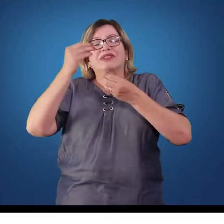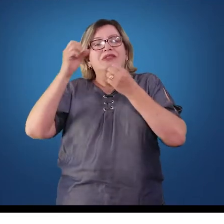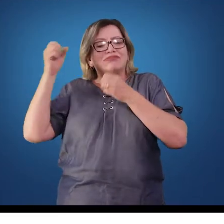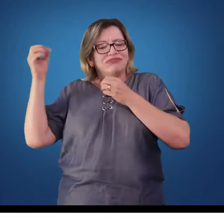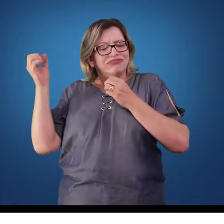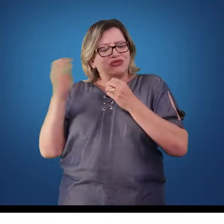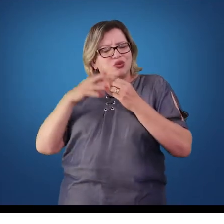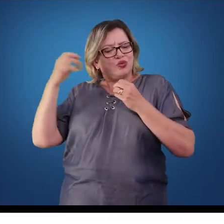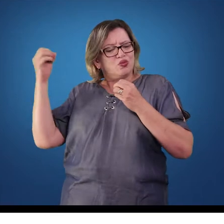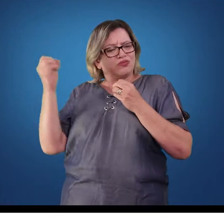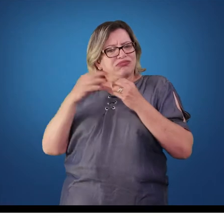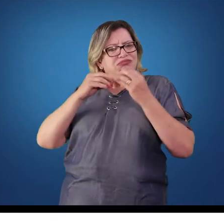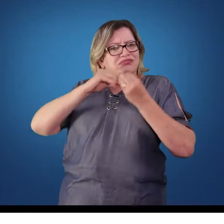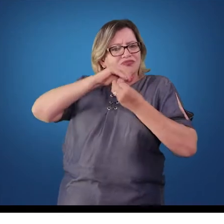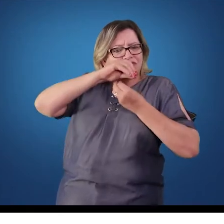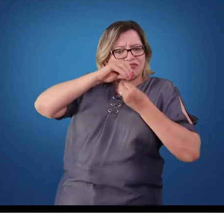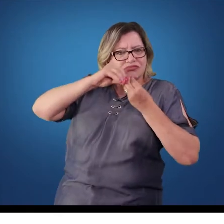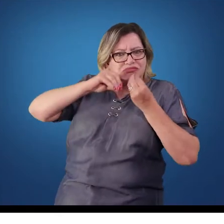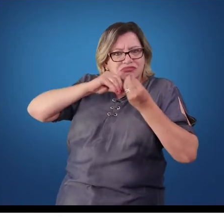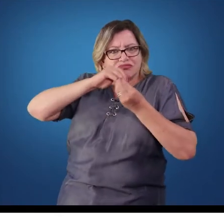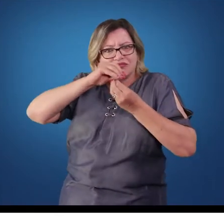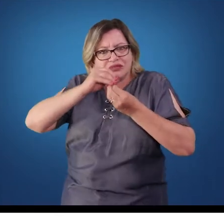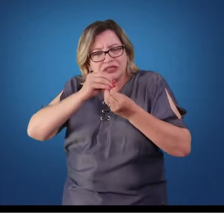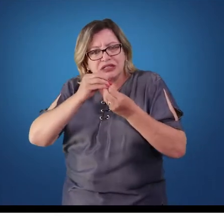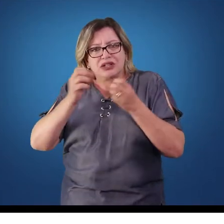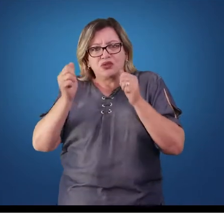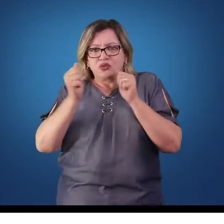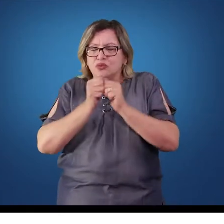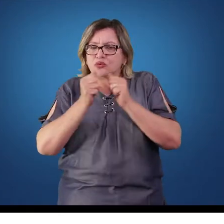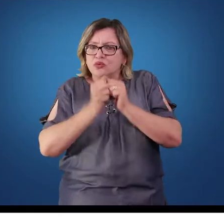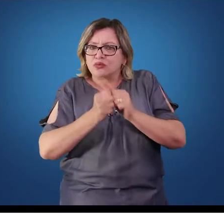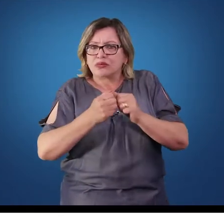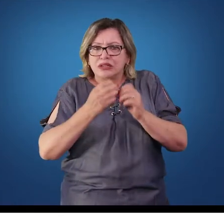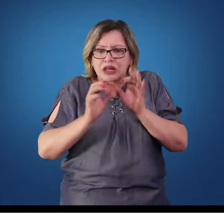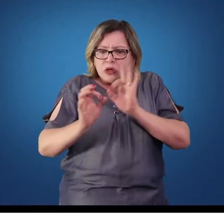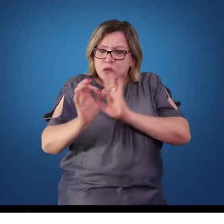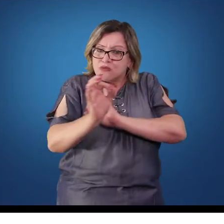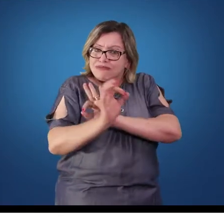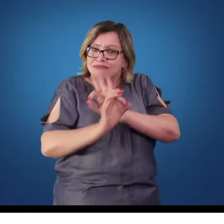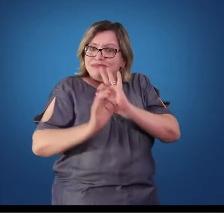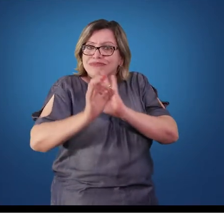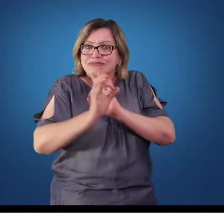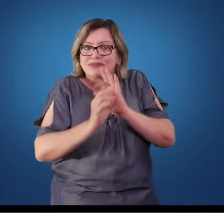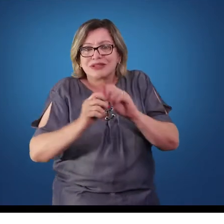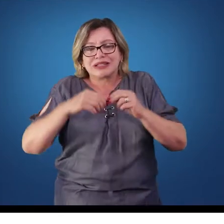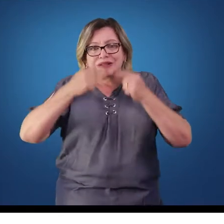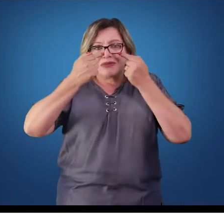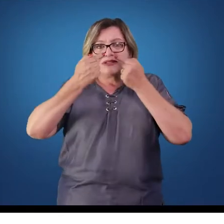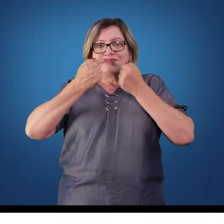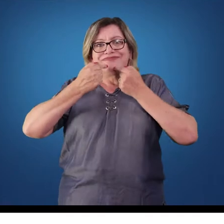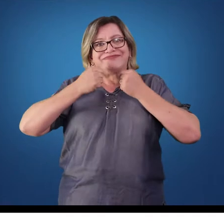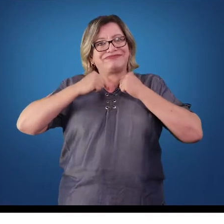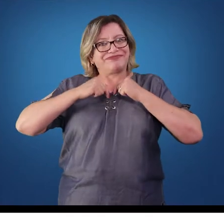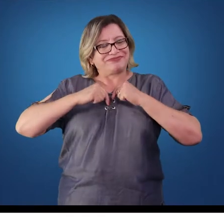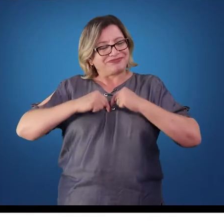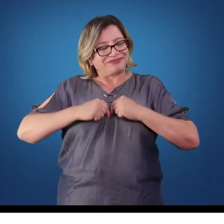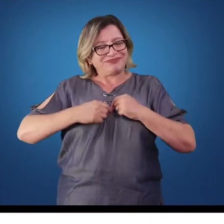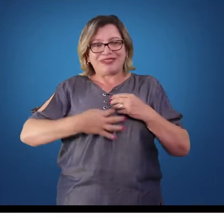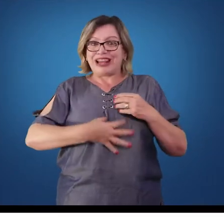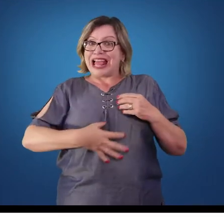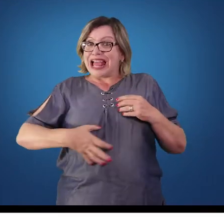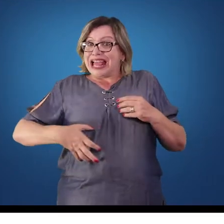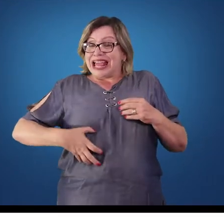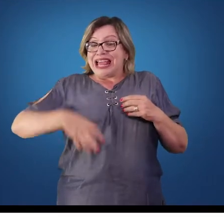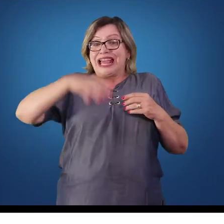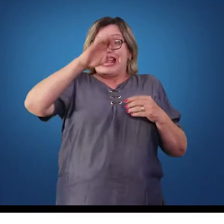Essas enzimas vão se juntar então, ou organizar esse bolo alimentar, que vai para o estômago.